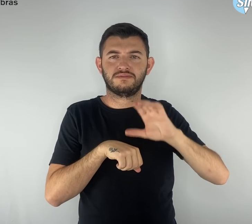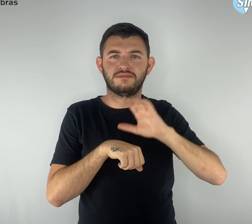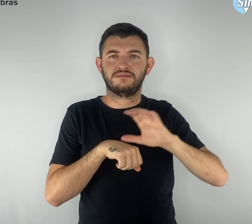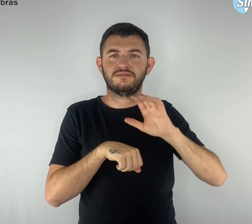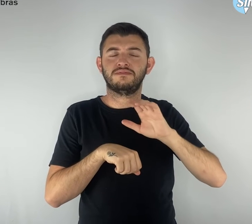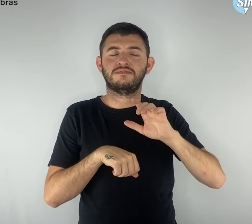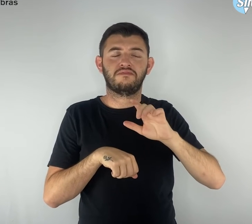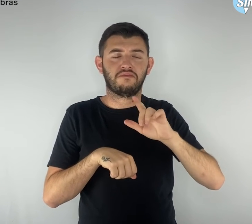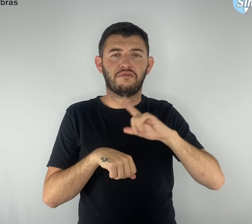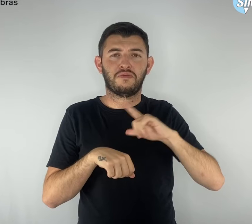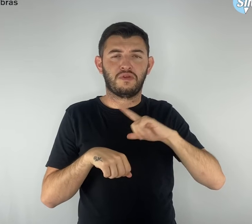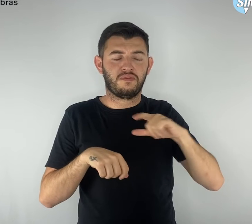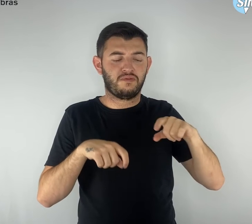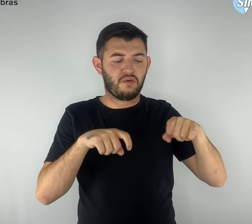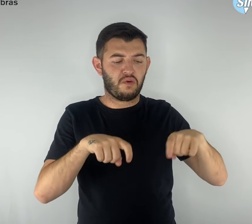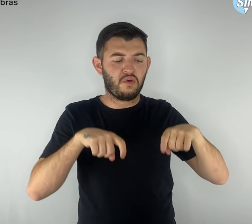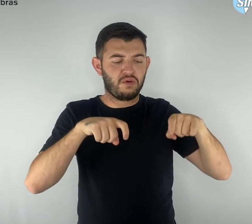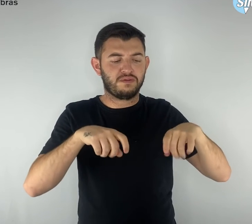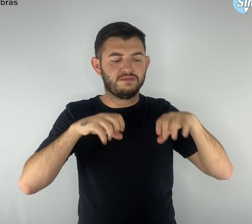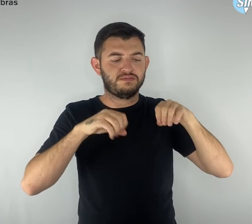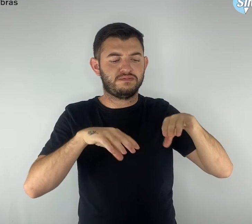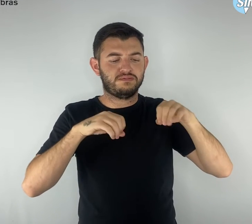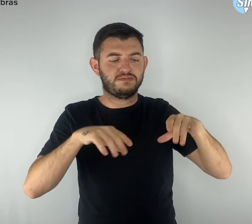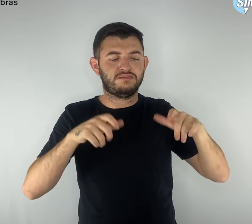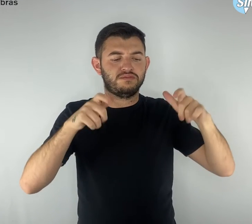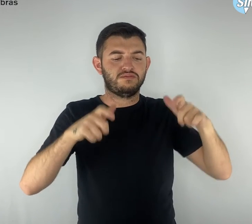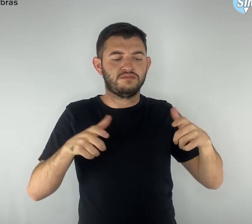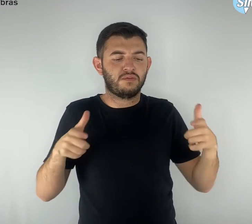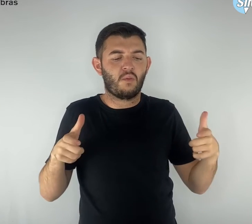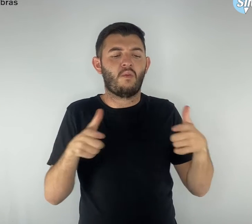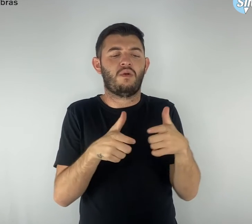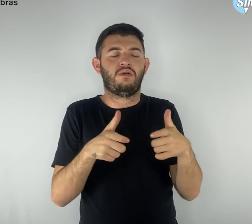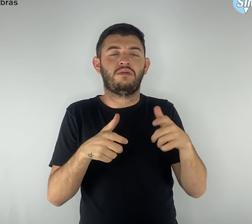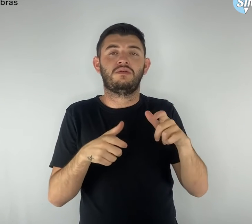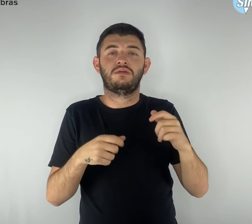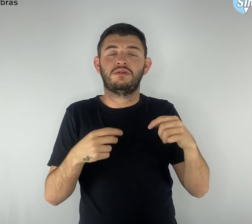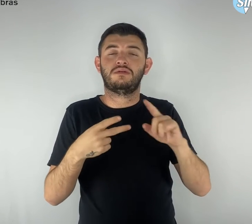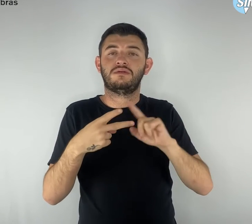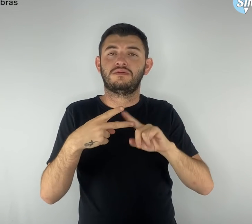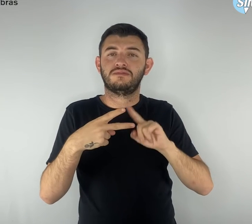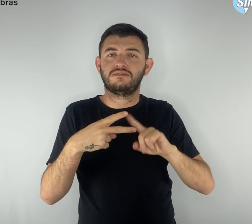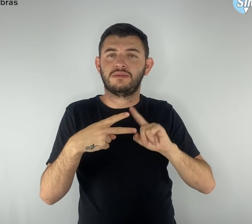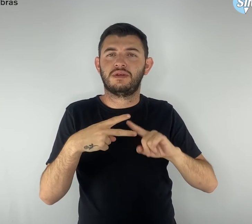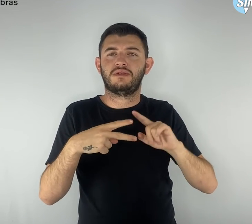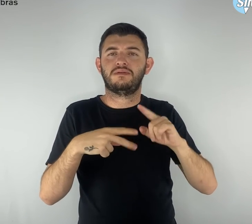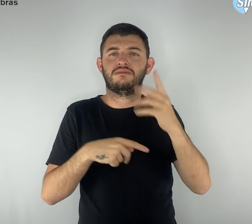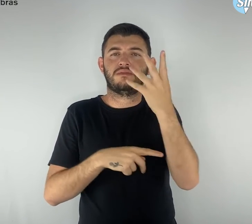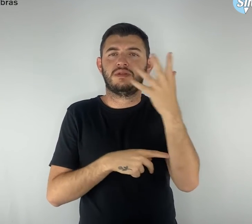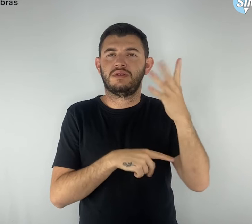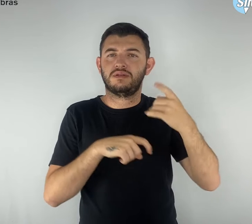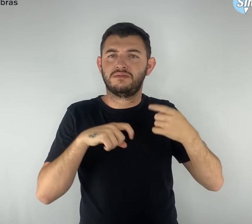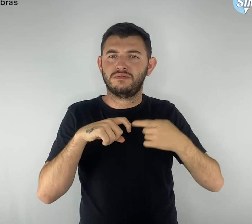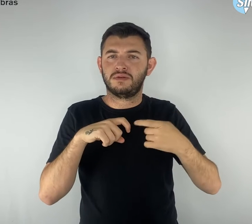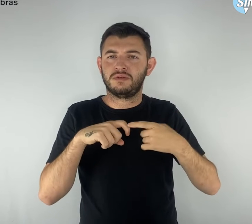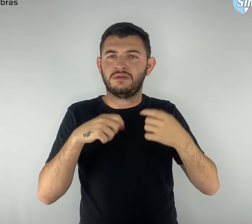em pequenos espaços e outra de plantas medicinais com explicações sobre o